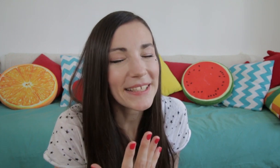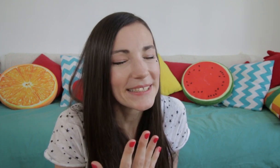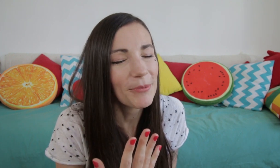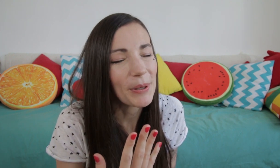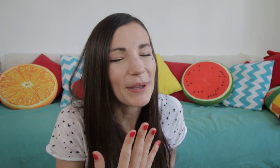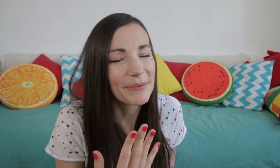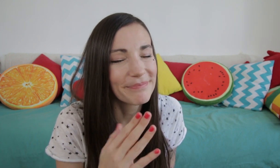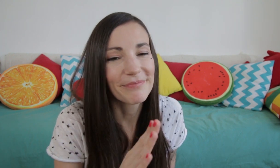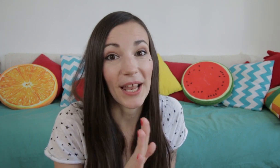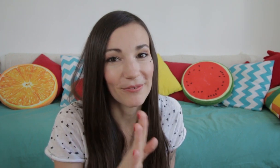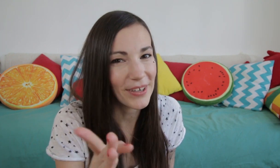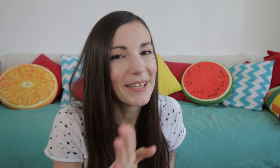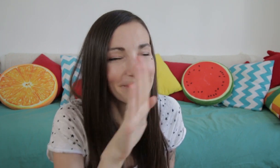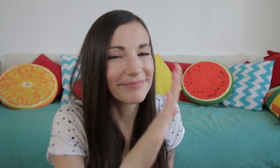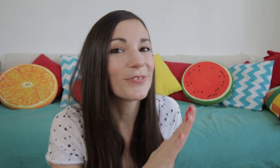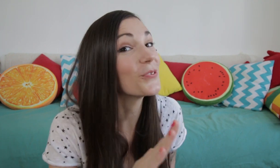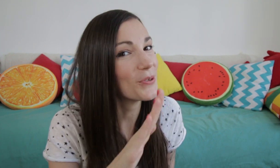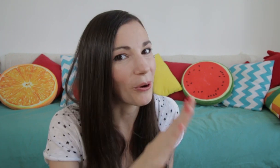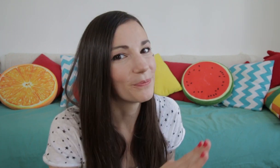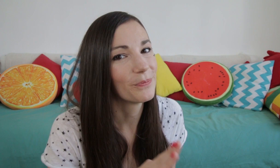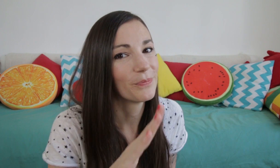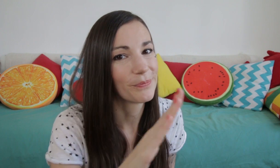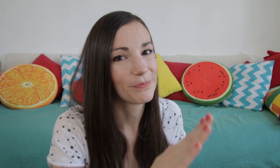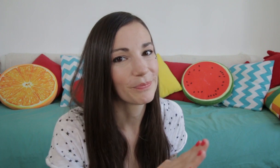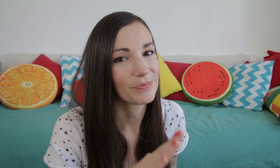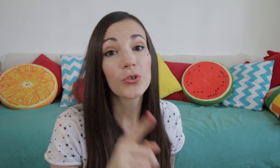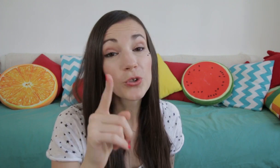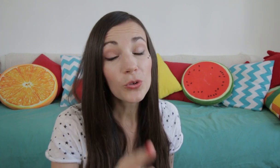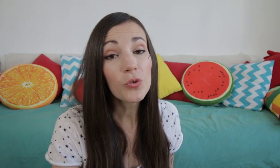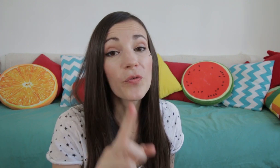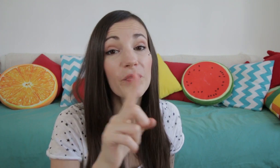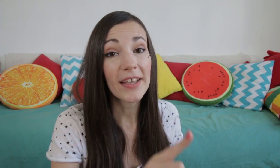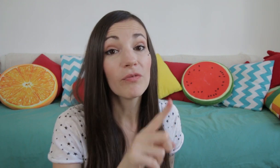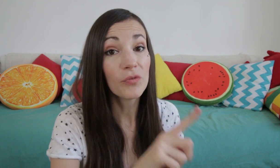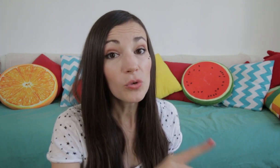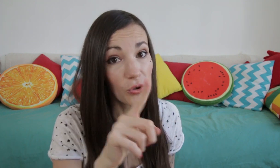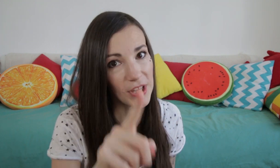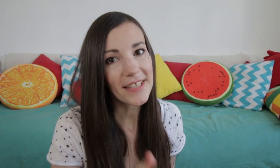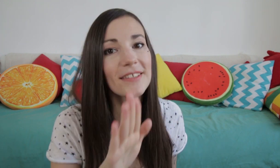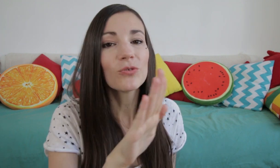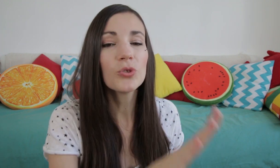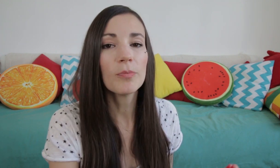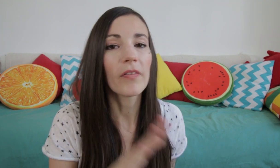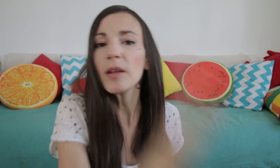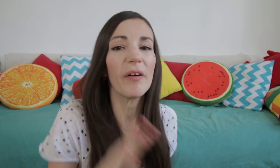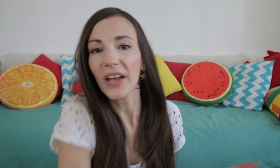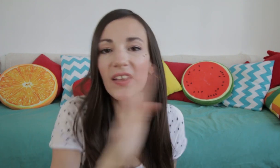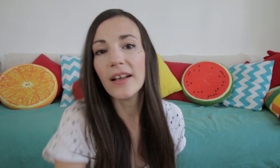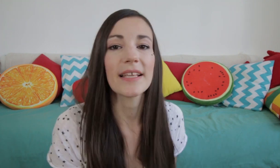merci mon bébé. Voilà, vous voyez ? Doucement. Surtout faites-vous le geste doucement. On n'allait pas faire ça, ça